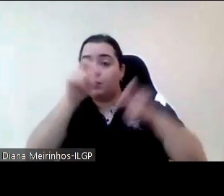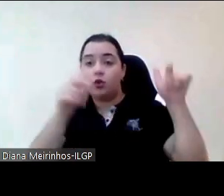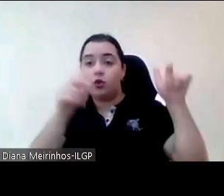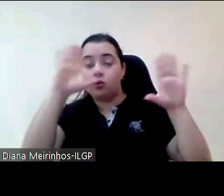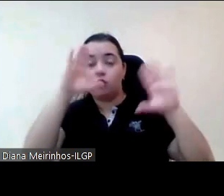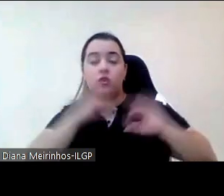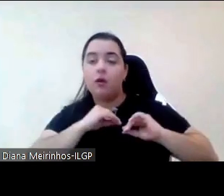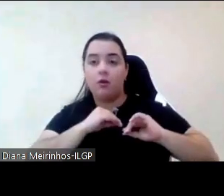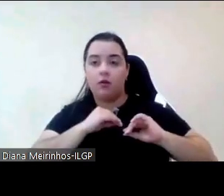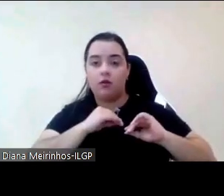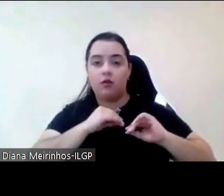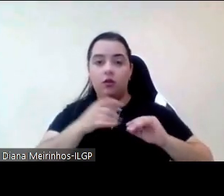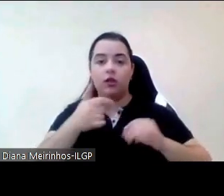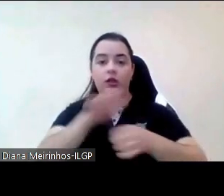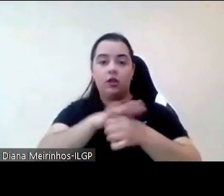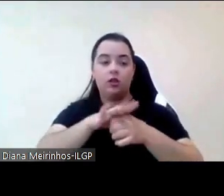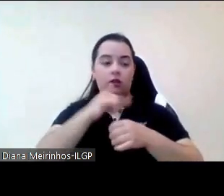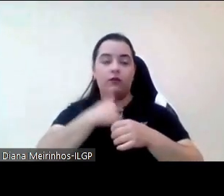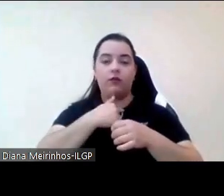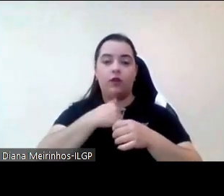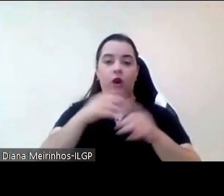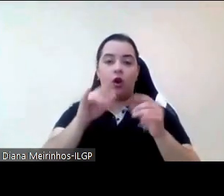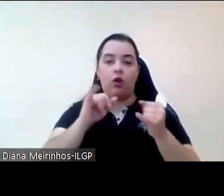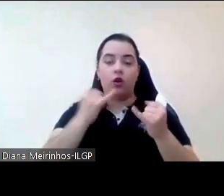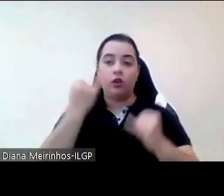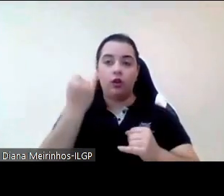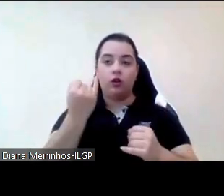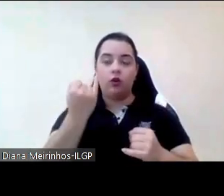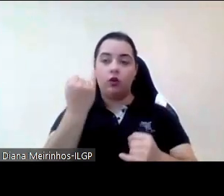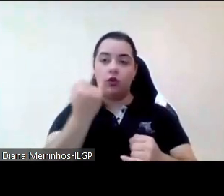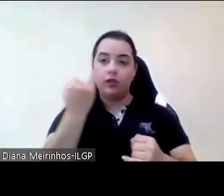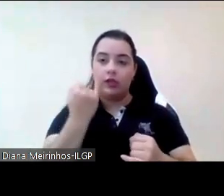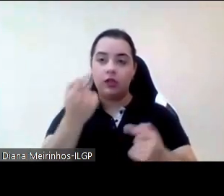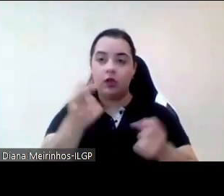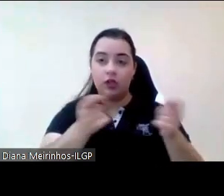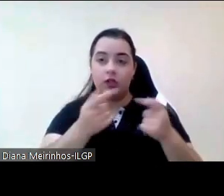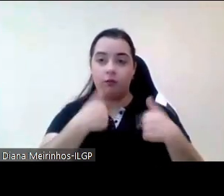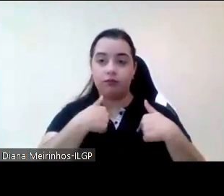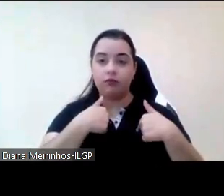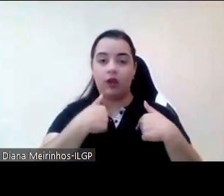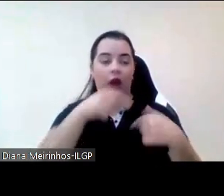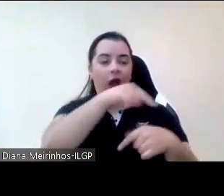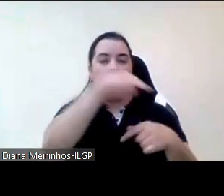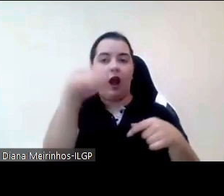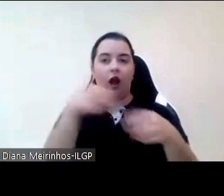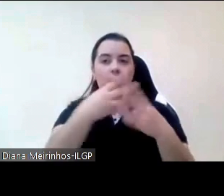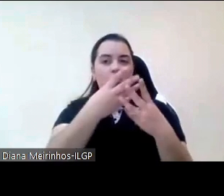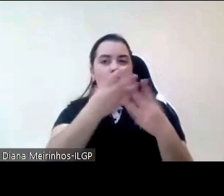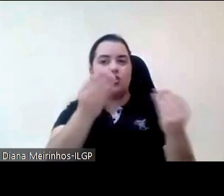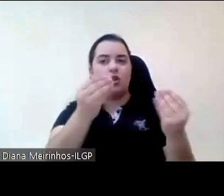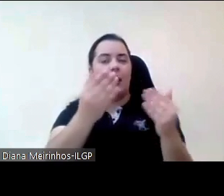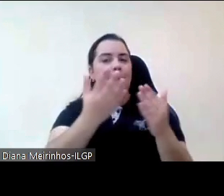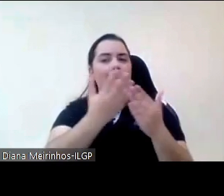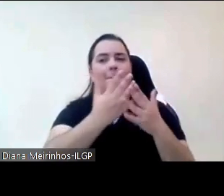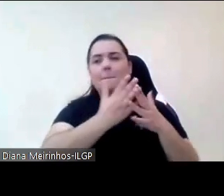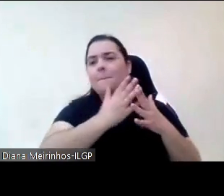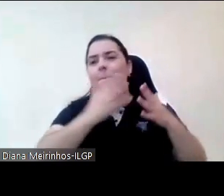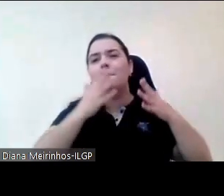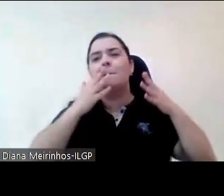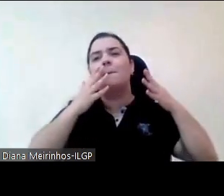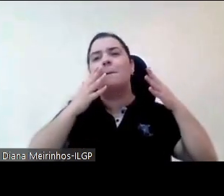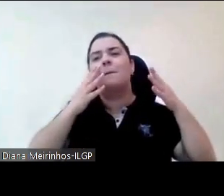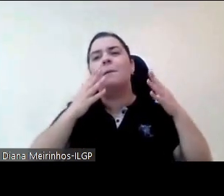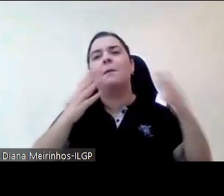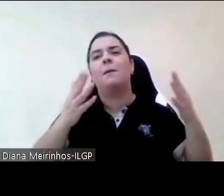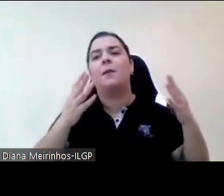na nossa organização nós temos muitas mas quase mais de dois terços das pessoas a quem nós damos